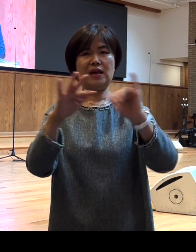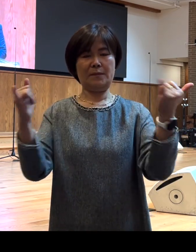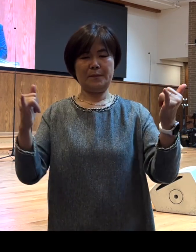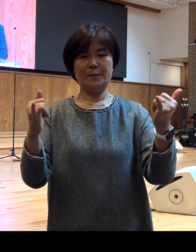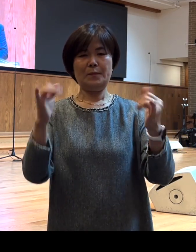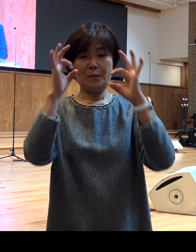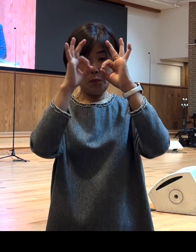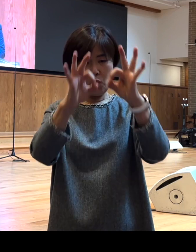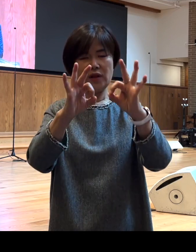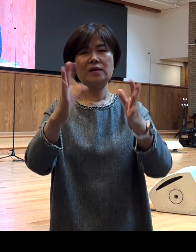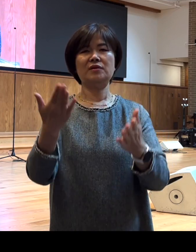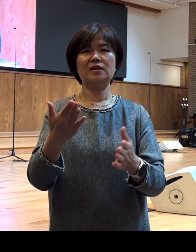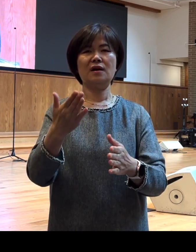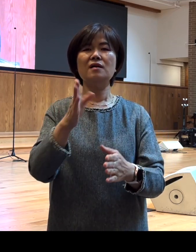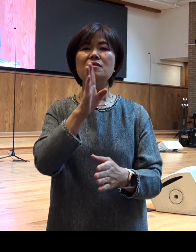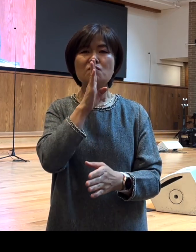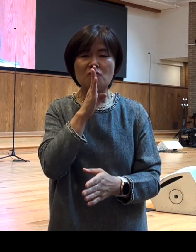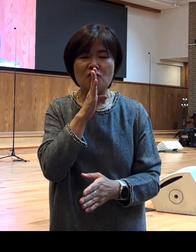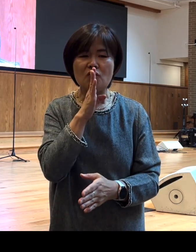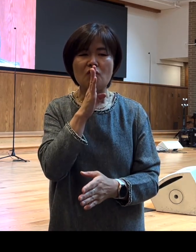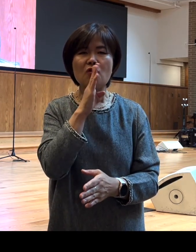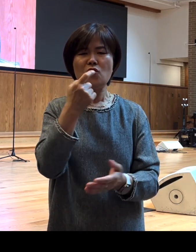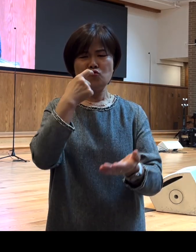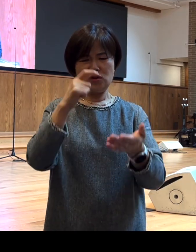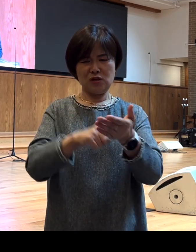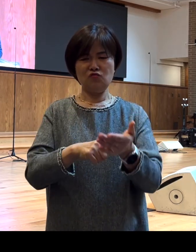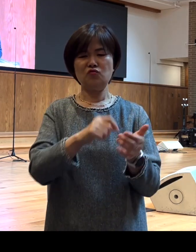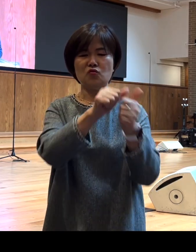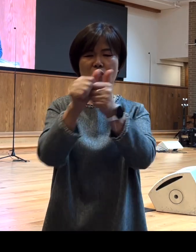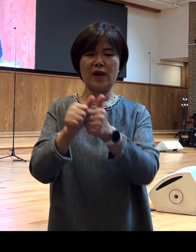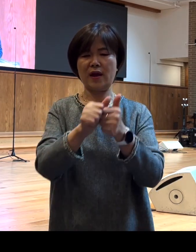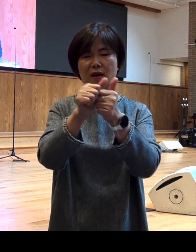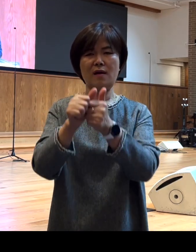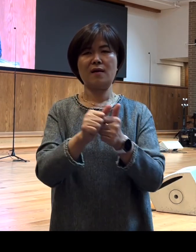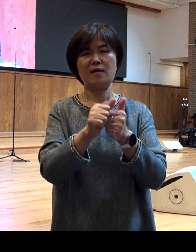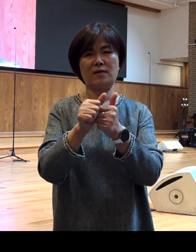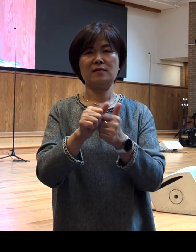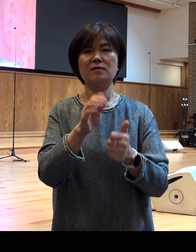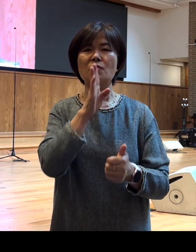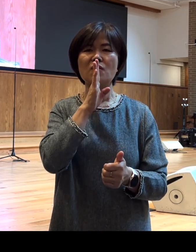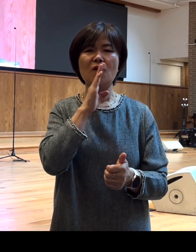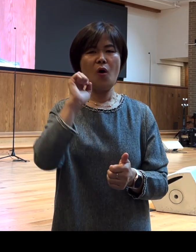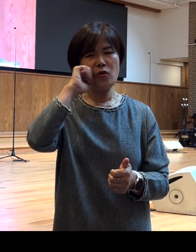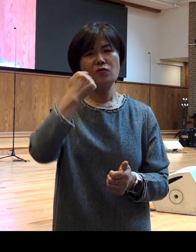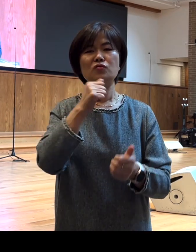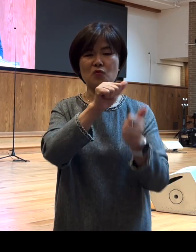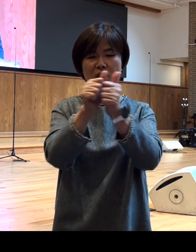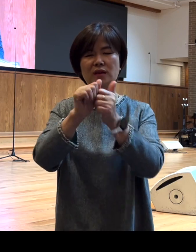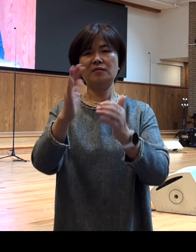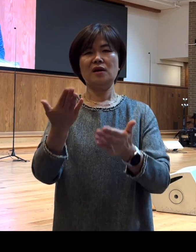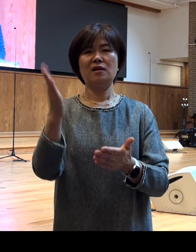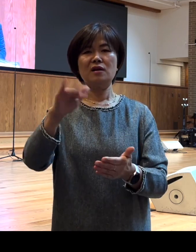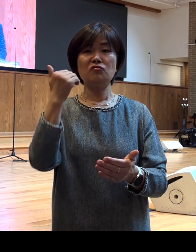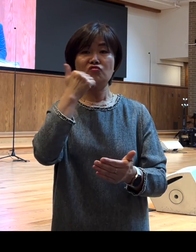그럼 결코 쉬운 동행이 아니었을 것입니다 그럼 누가는 이 다양성을 통해서